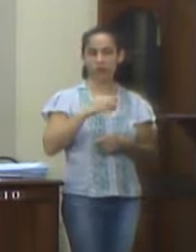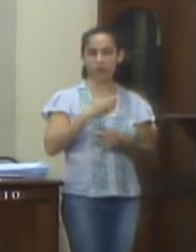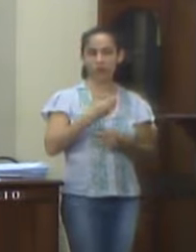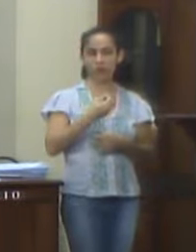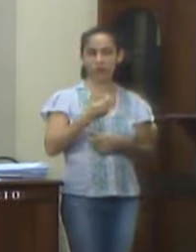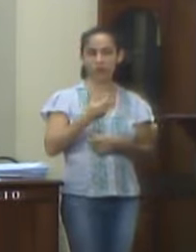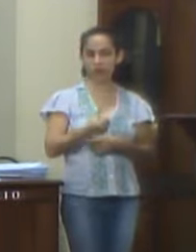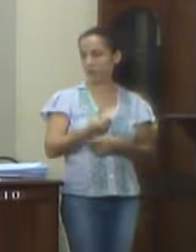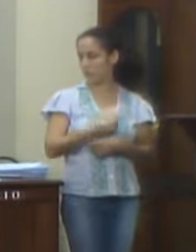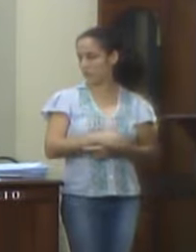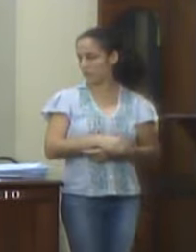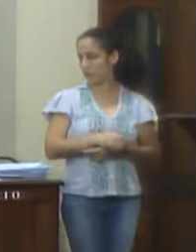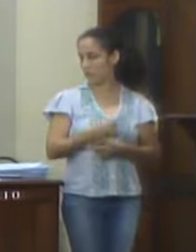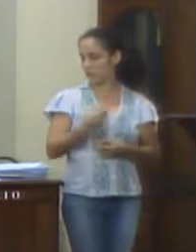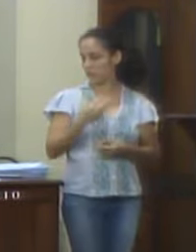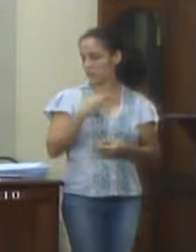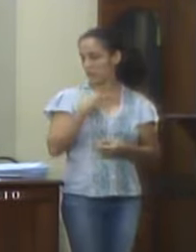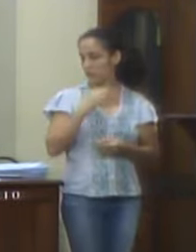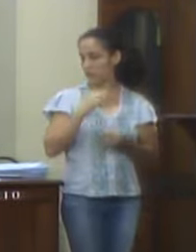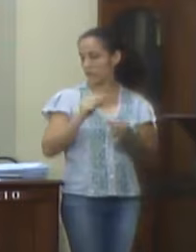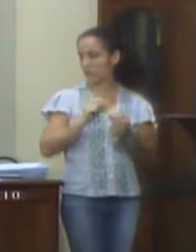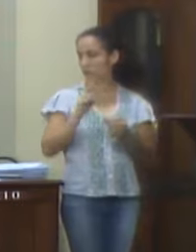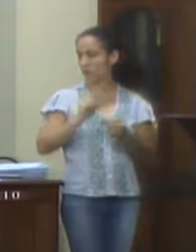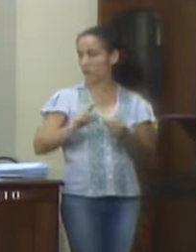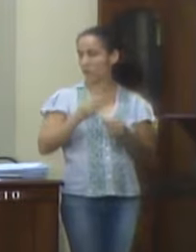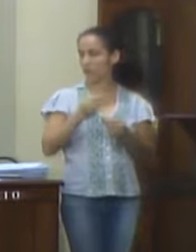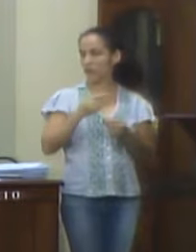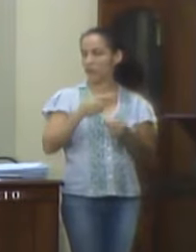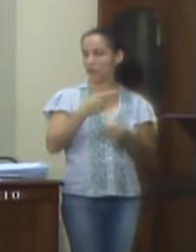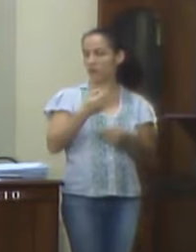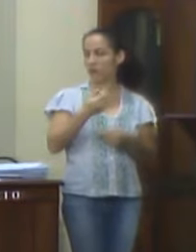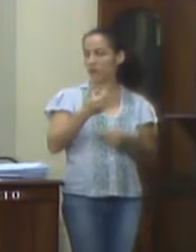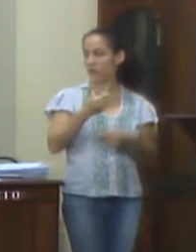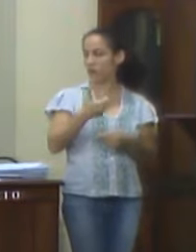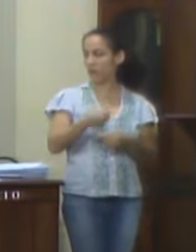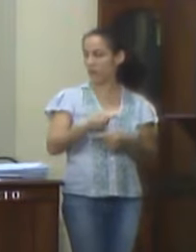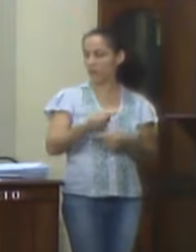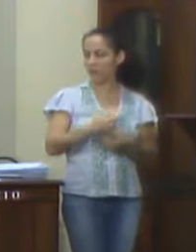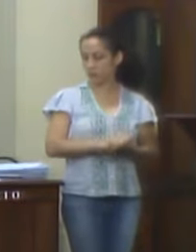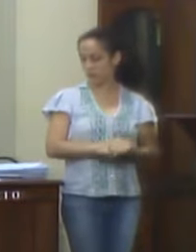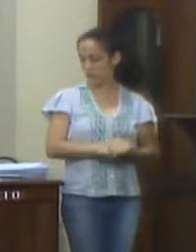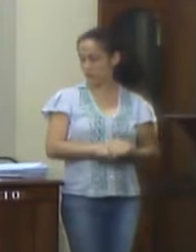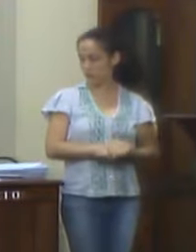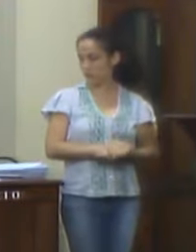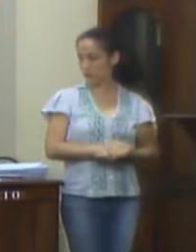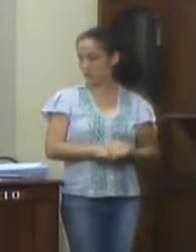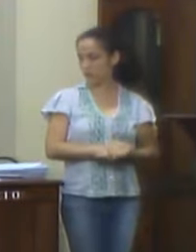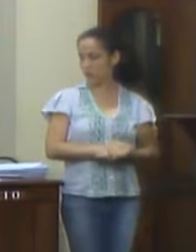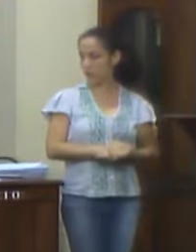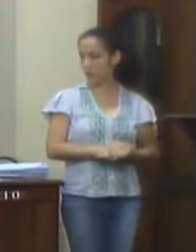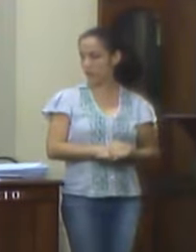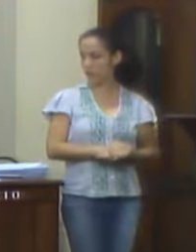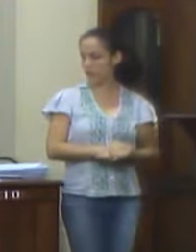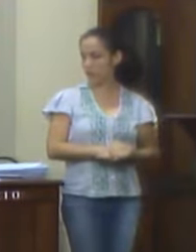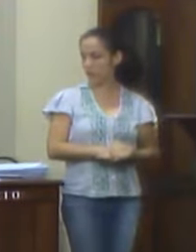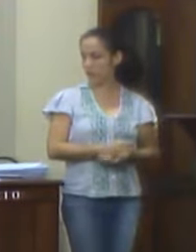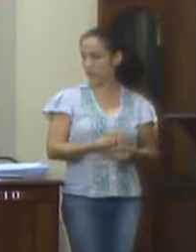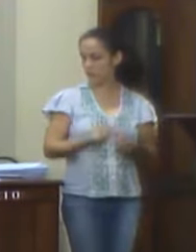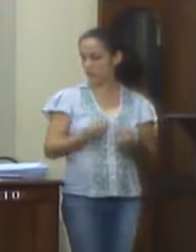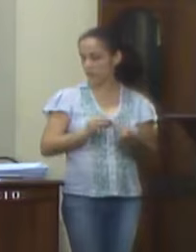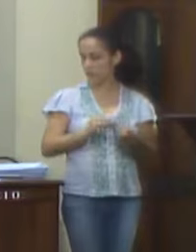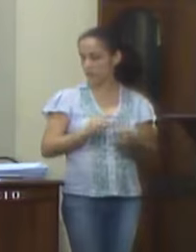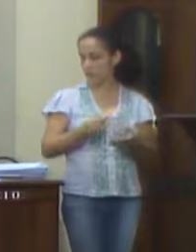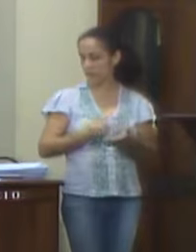ao cúmputo dos gastos exercícios de 2017, por serem de competência anterior, o mesmo tratamento deve ser